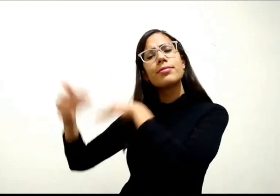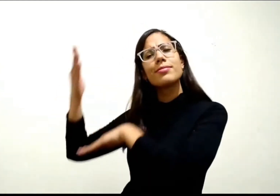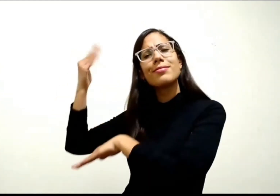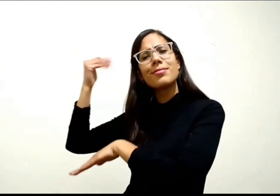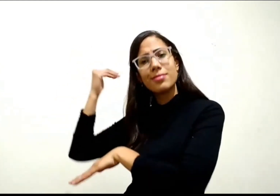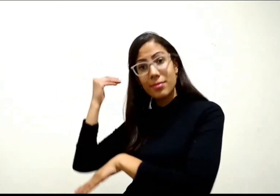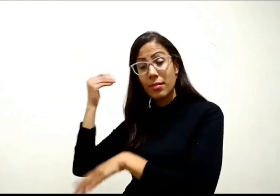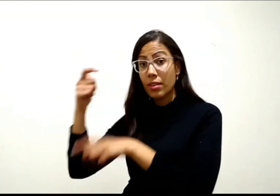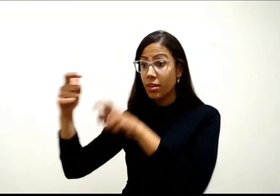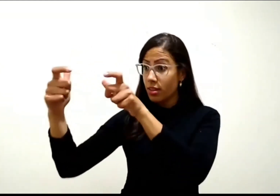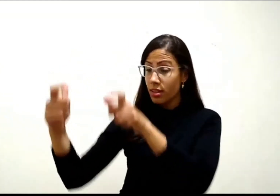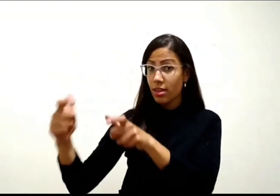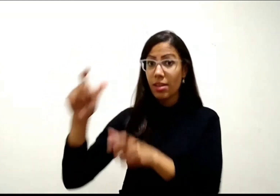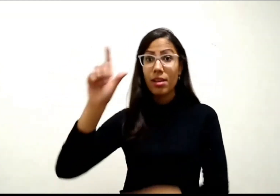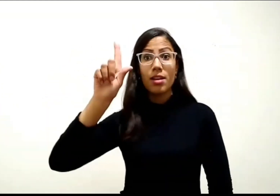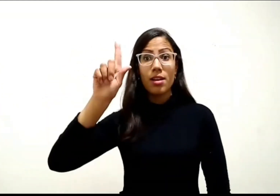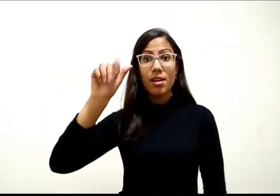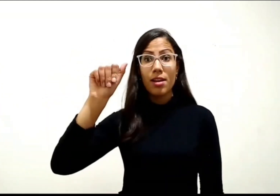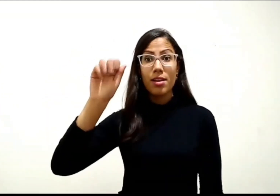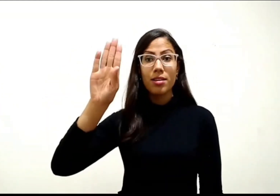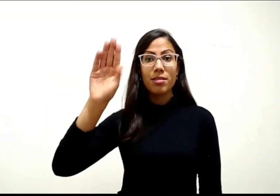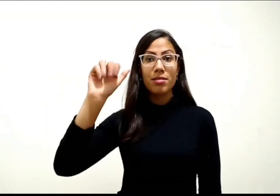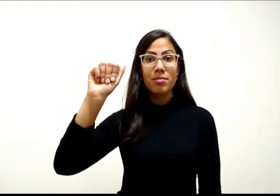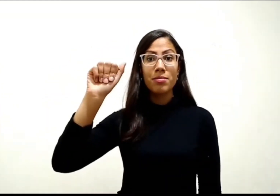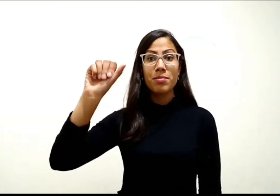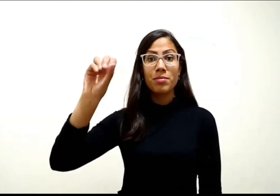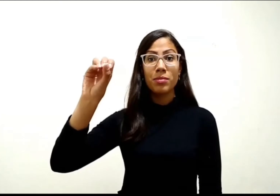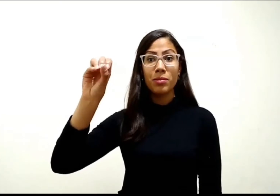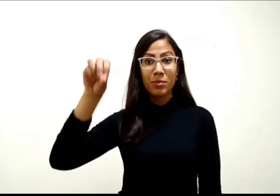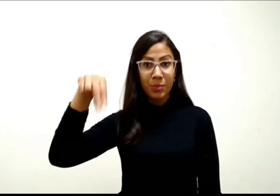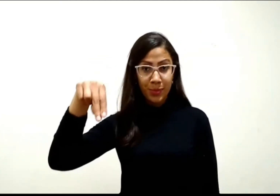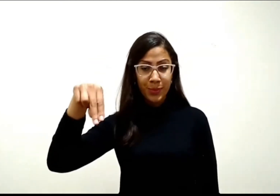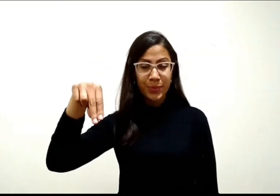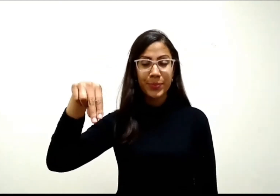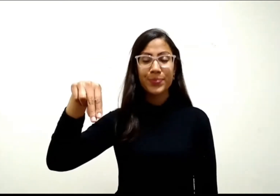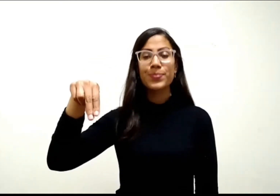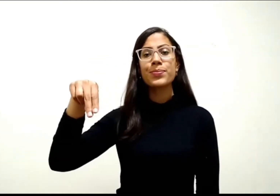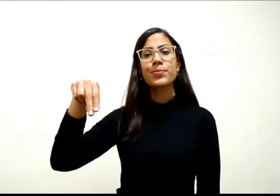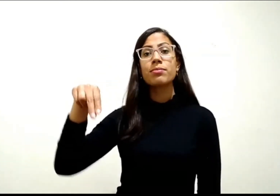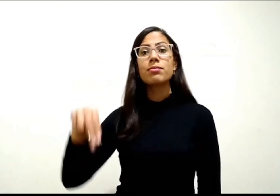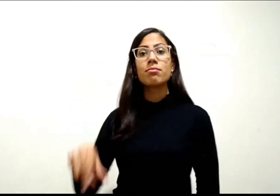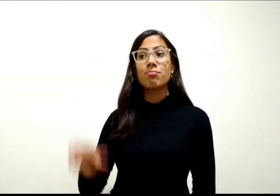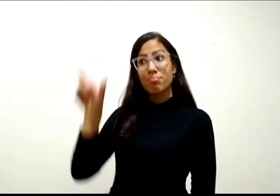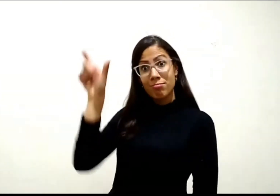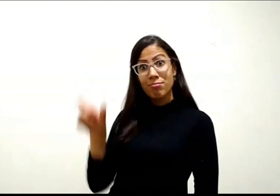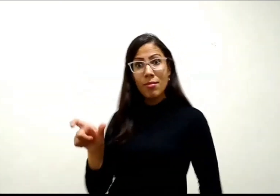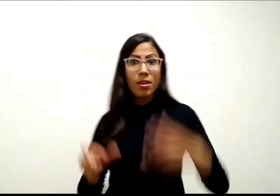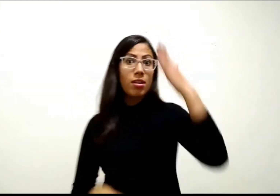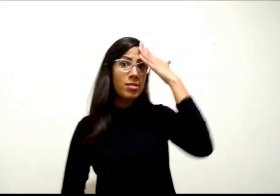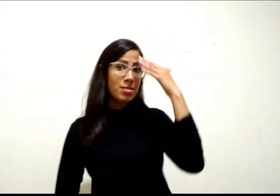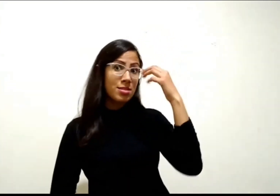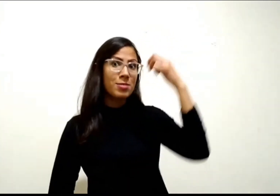Naqueles dias, em Gabaon, O Senhor